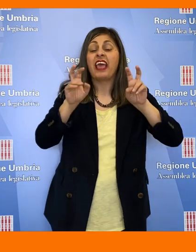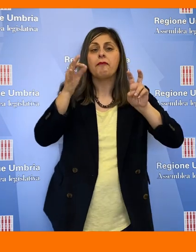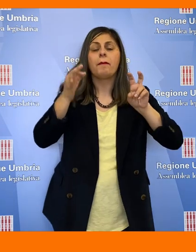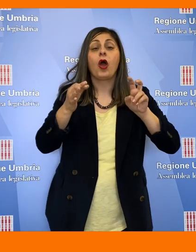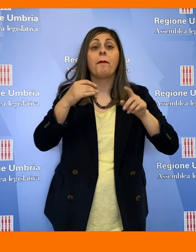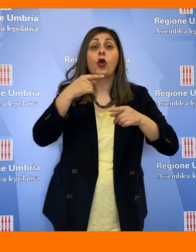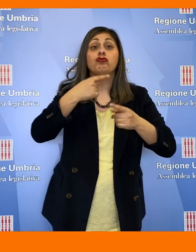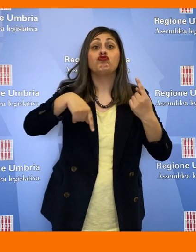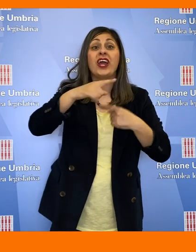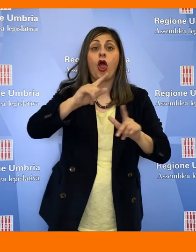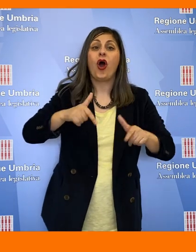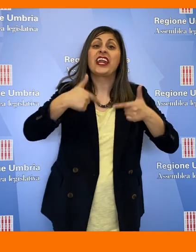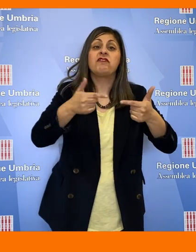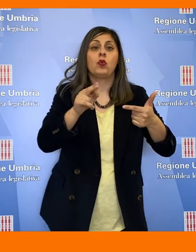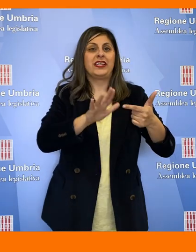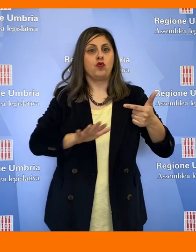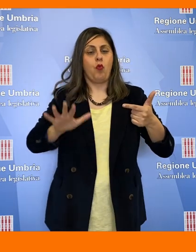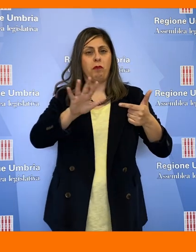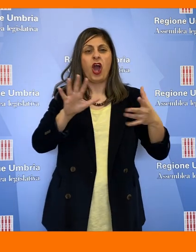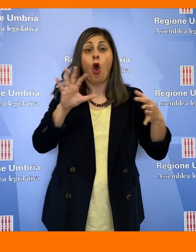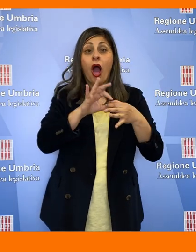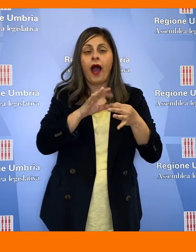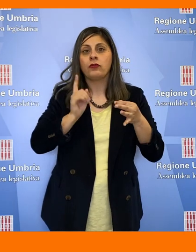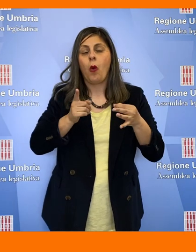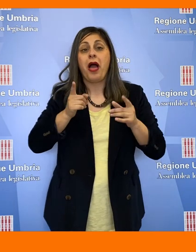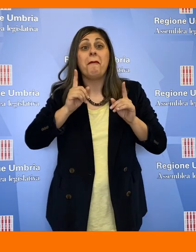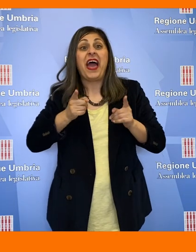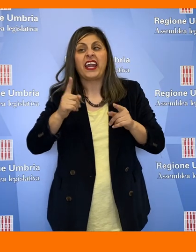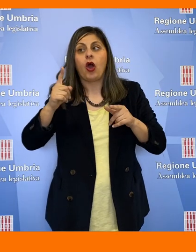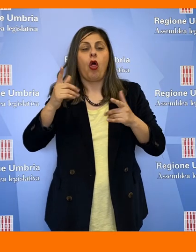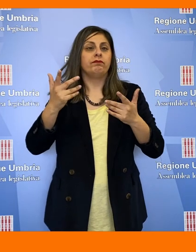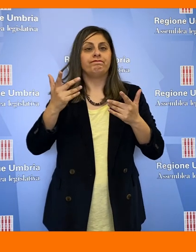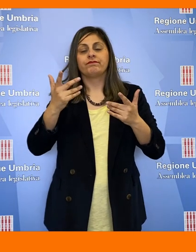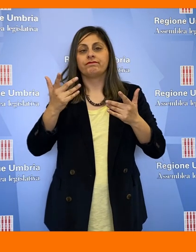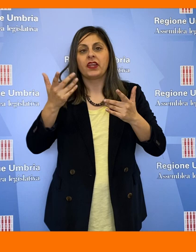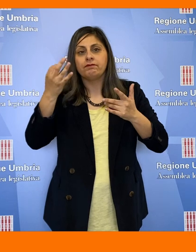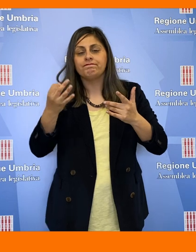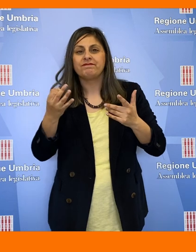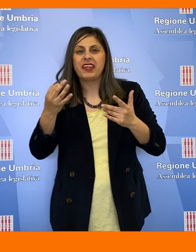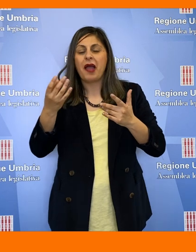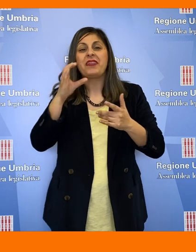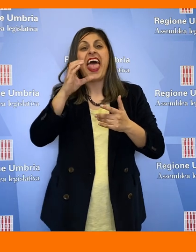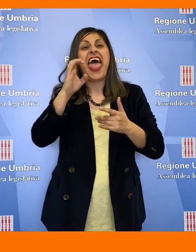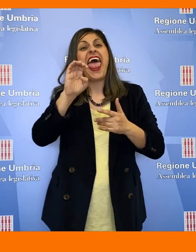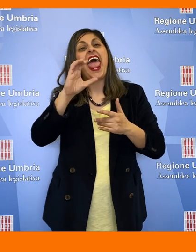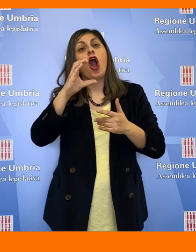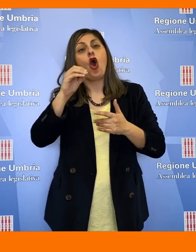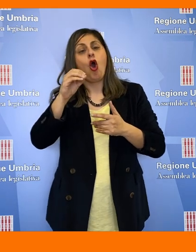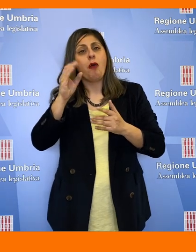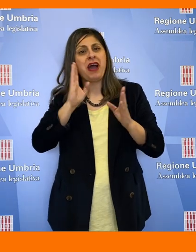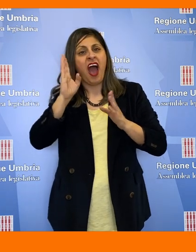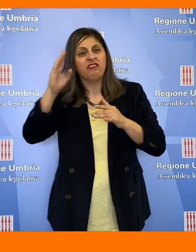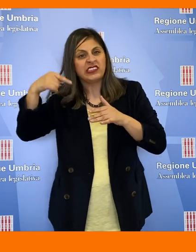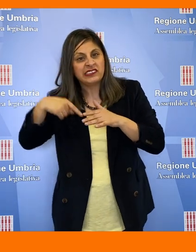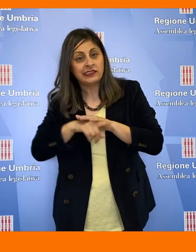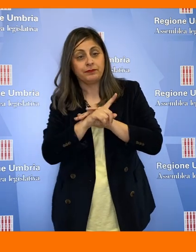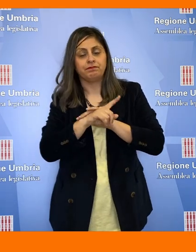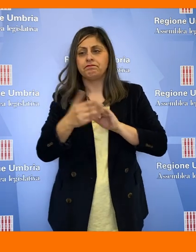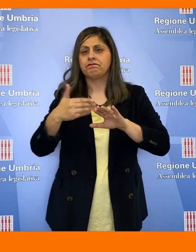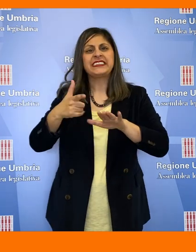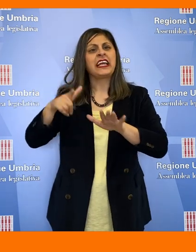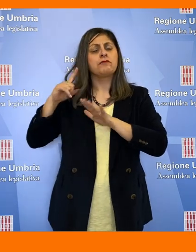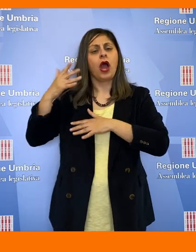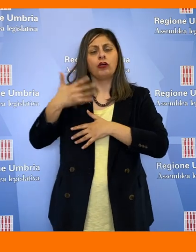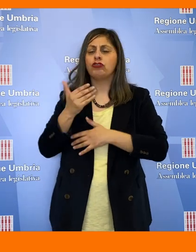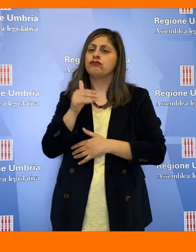tema del ciclo dei rifiuti in Umbria in relazione al pericolo di infiltrazioni da parte delle ecomafie. Dopo aver ascoltato